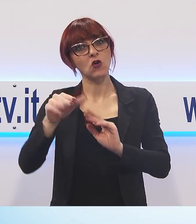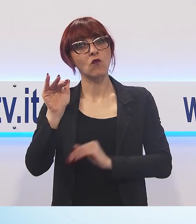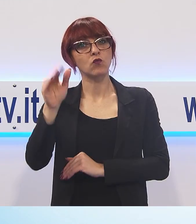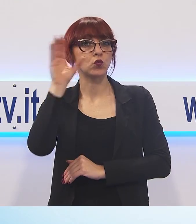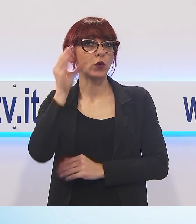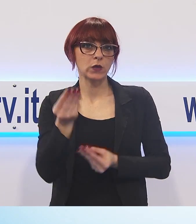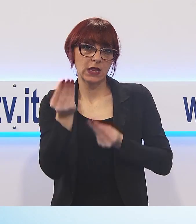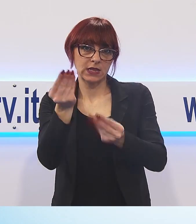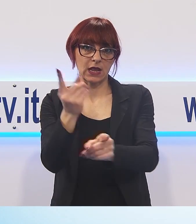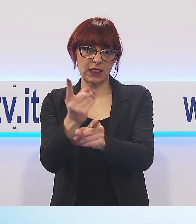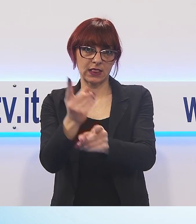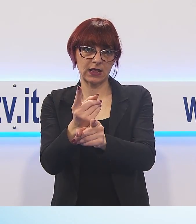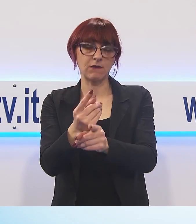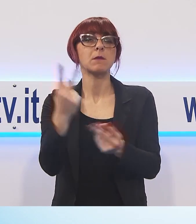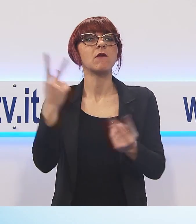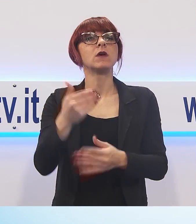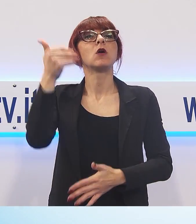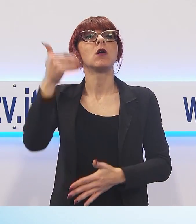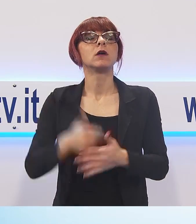prevista entro l'estate 2019.